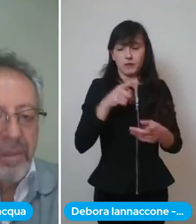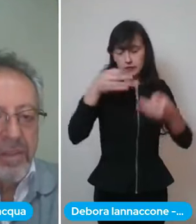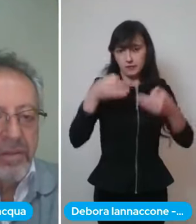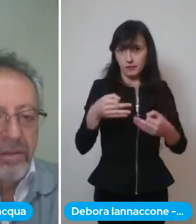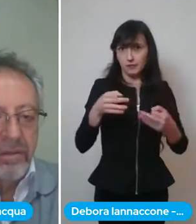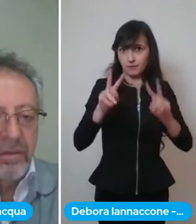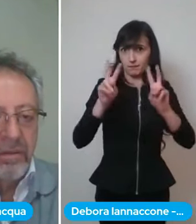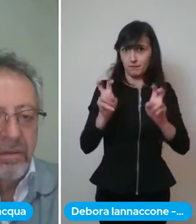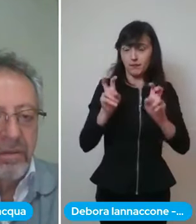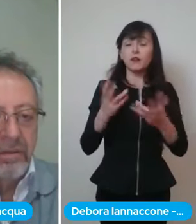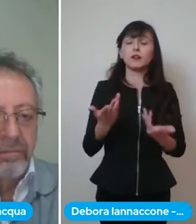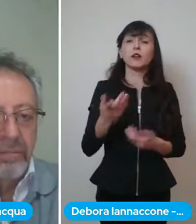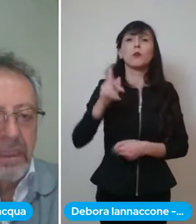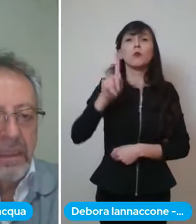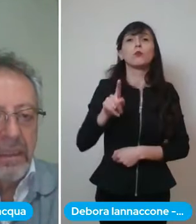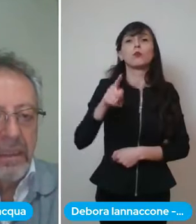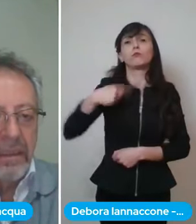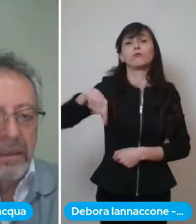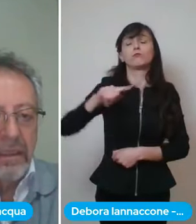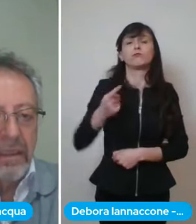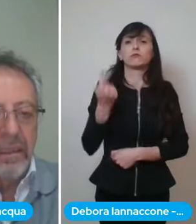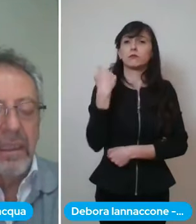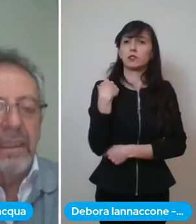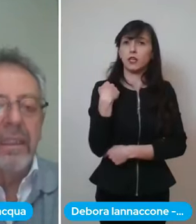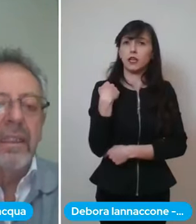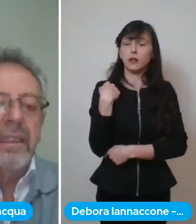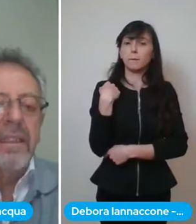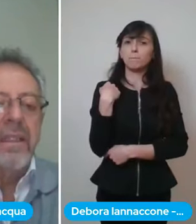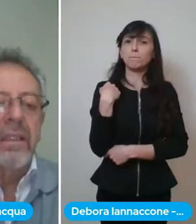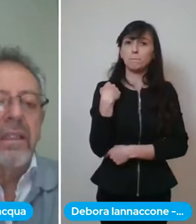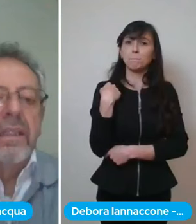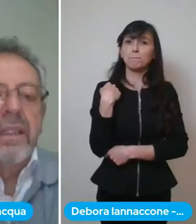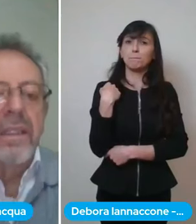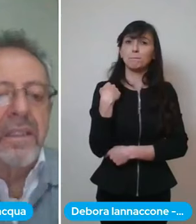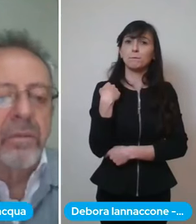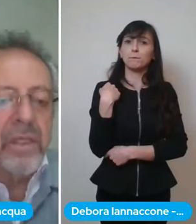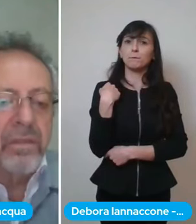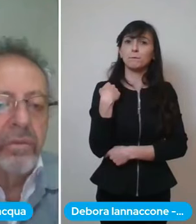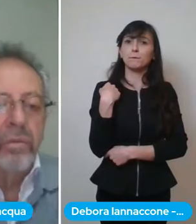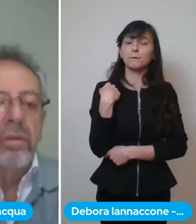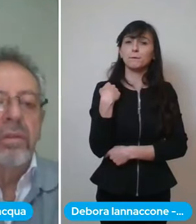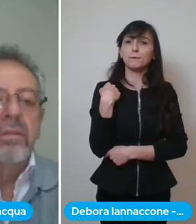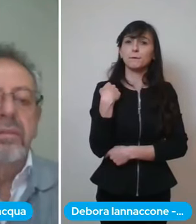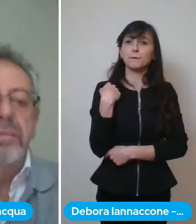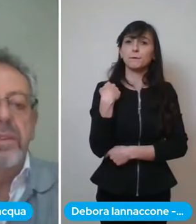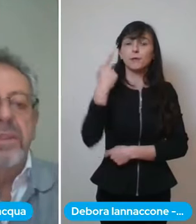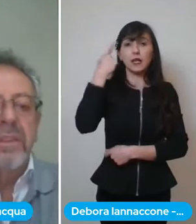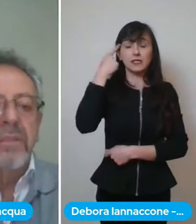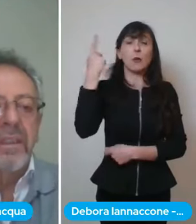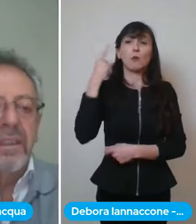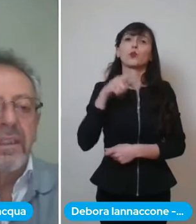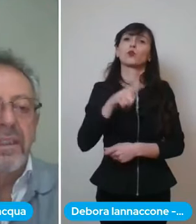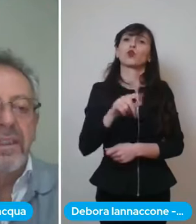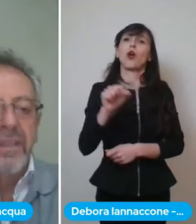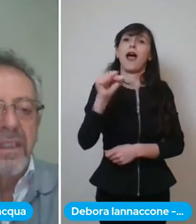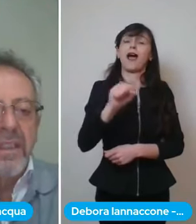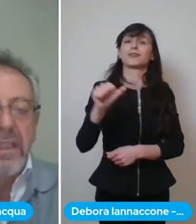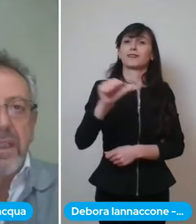abbiamo appreso dal dal dal dal del sequestro di un lotto precisamente